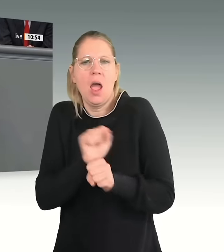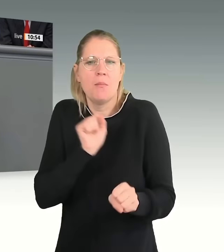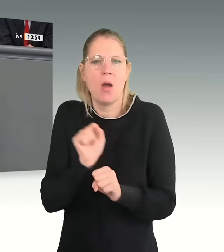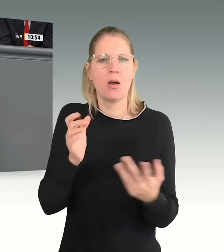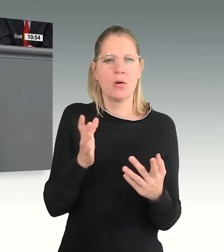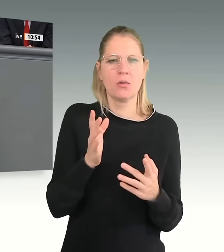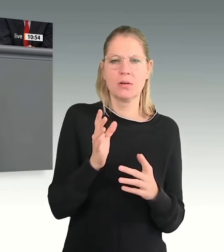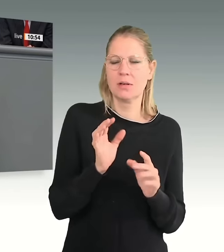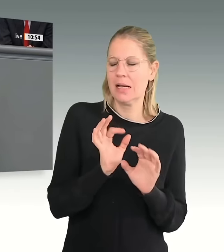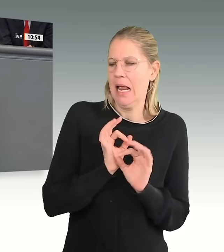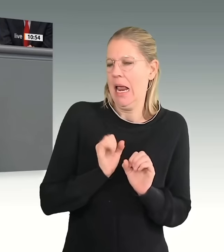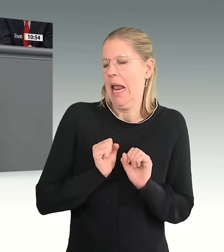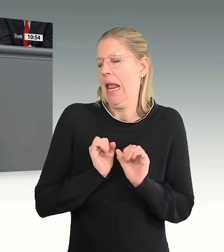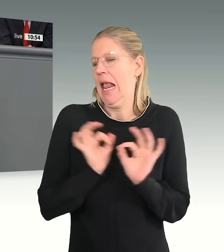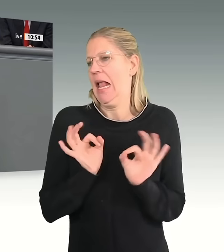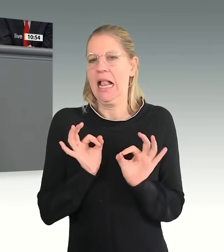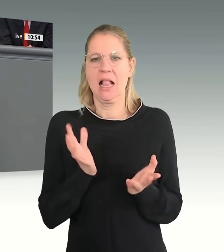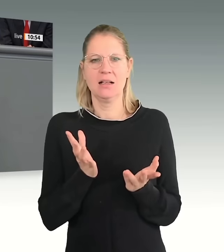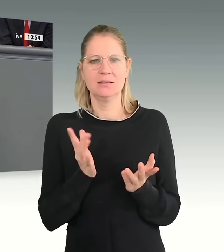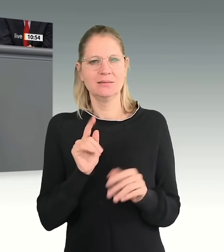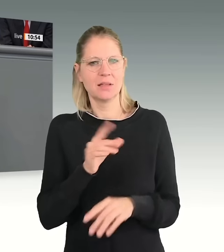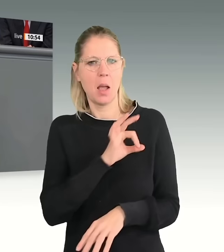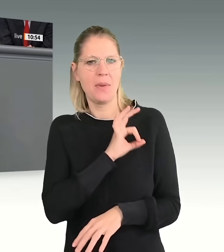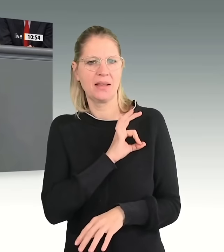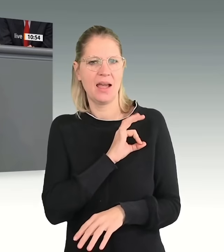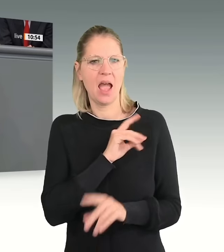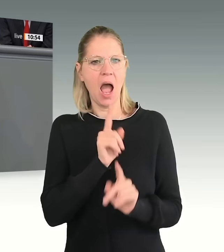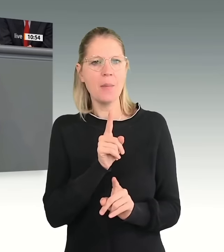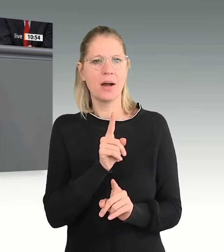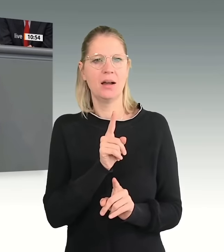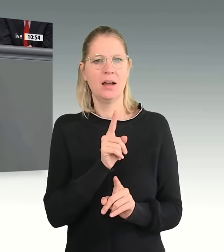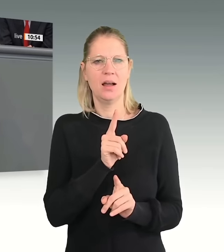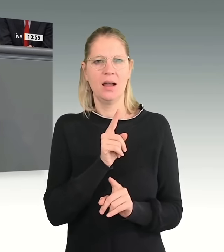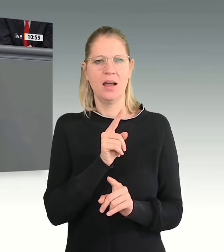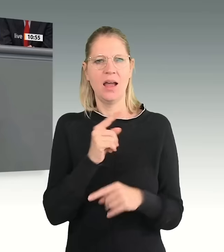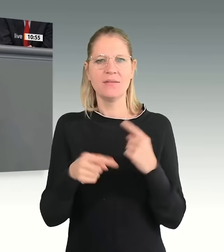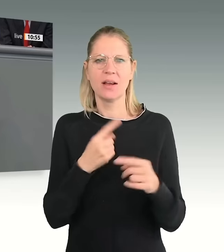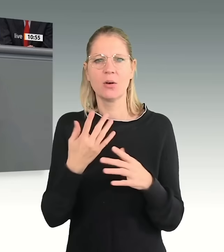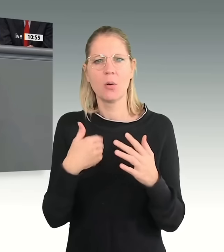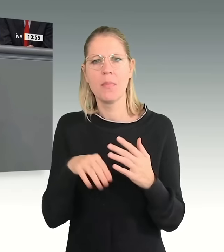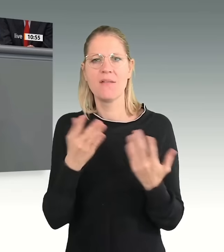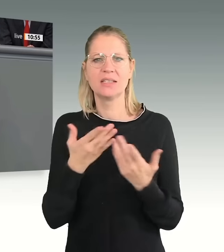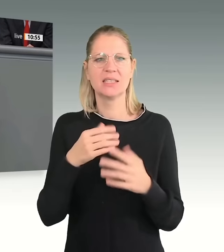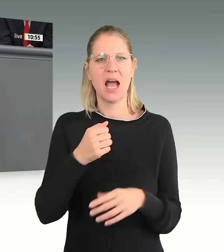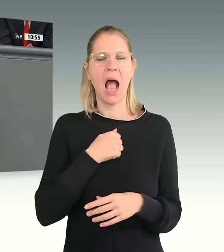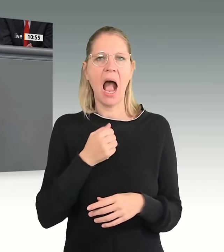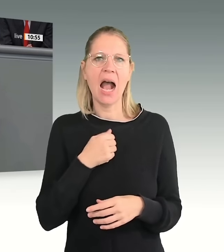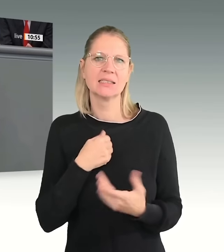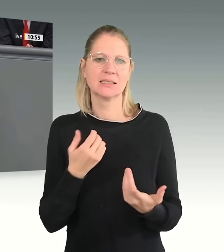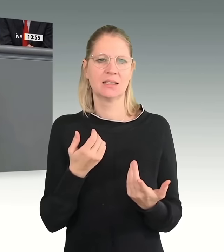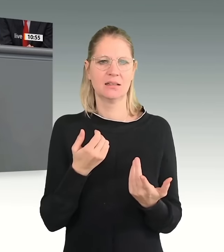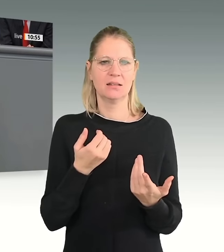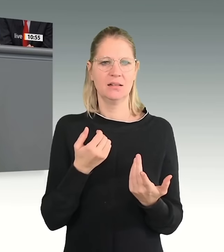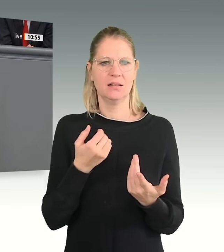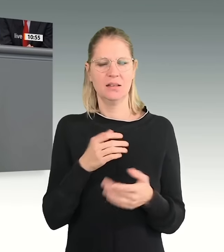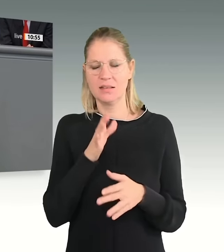doch die Entrüstung über das Böse hat weniger mit Angst vor der Größe und Hässlichkeit der AfD vor Augen, sondern vielmehr den